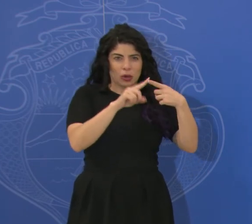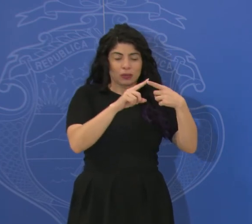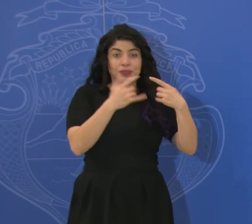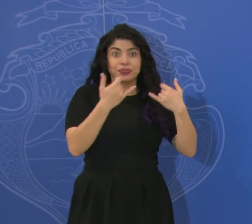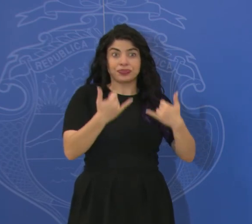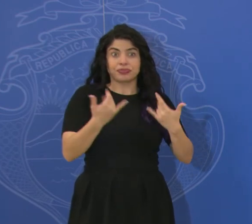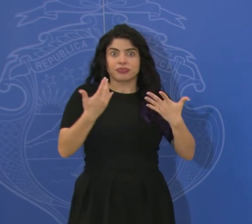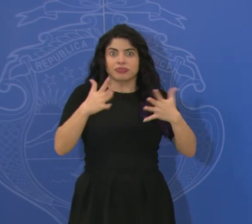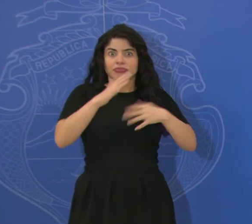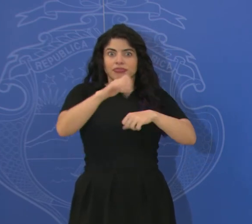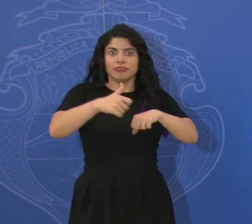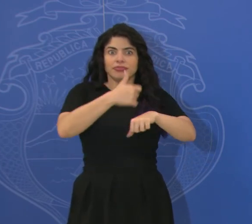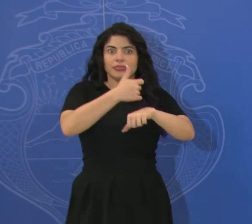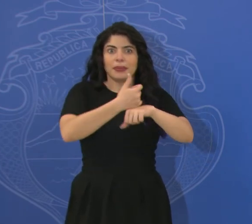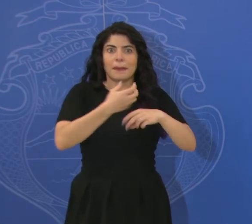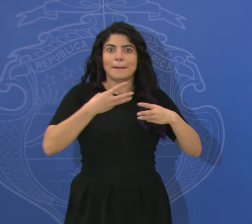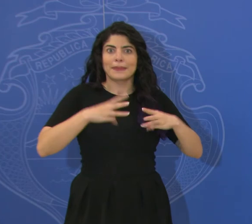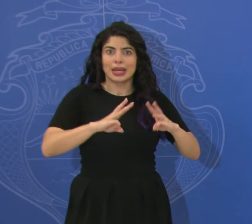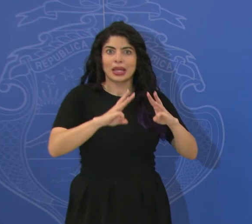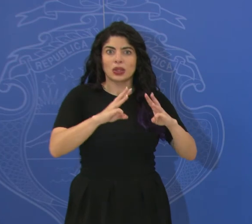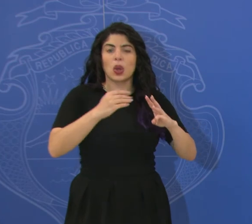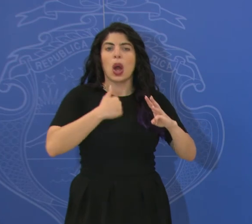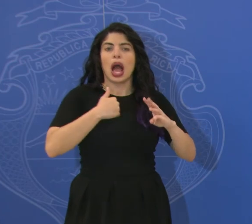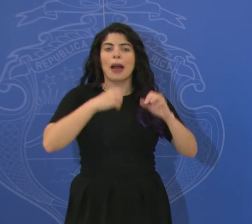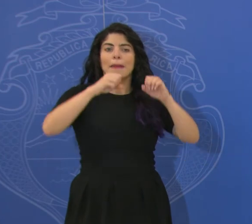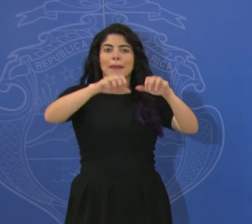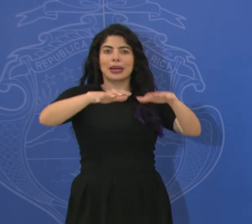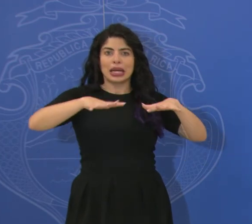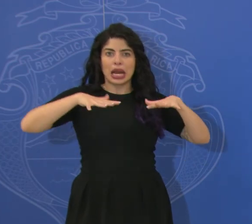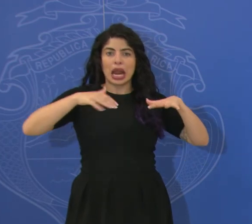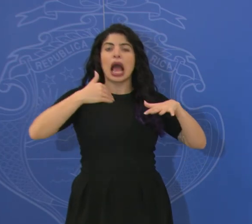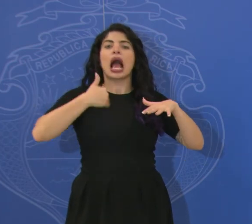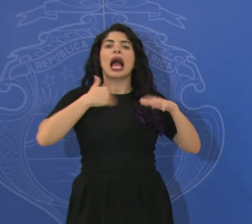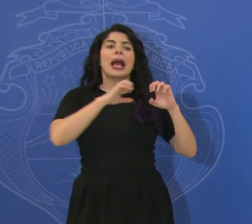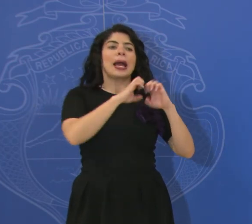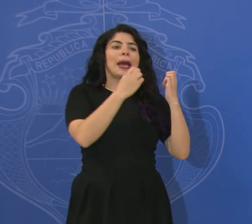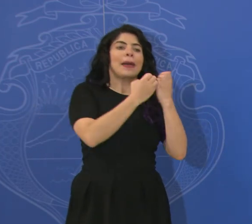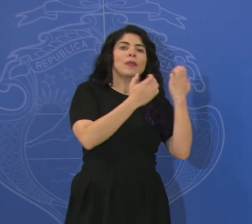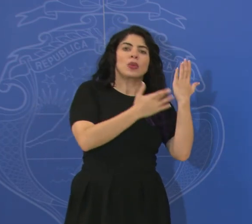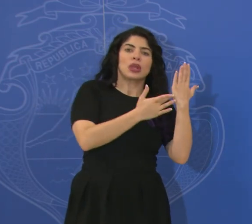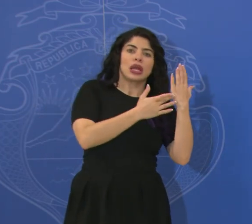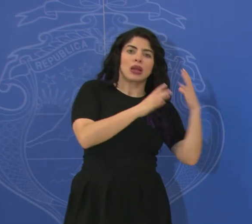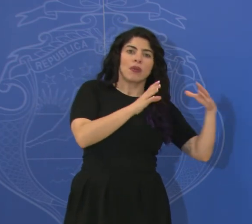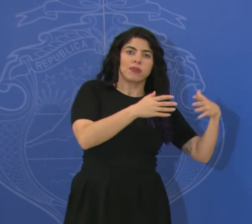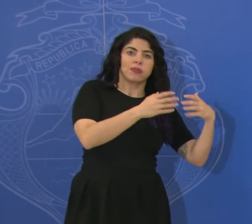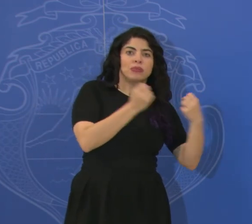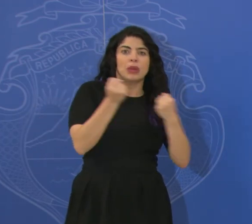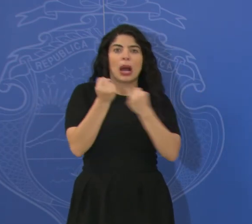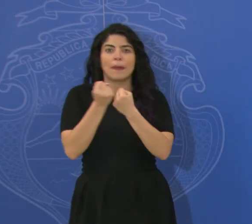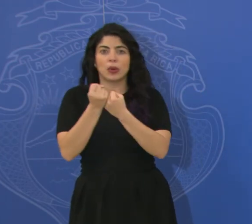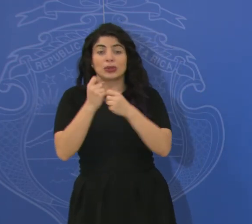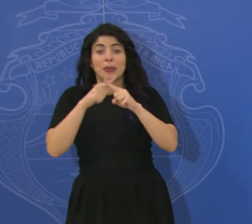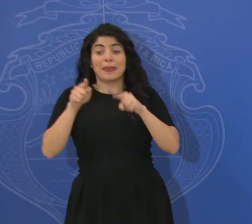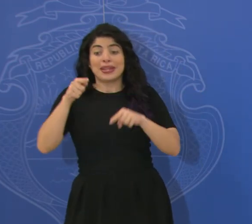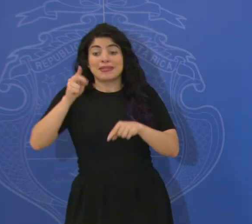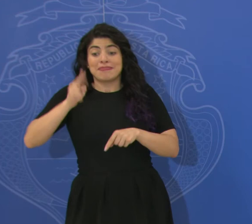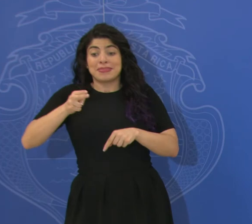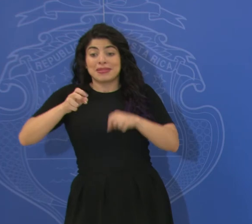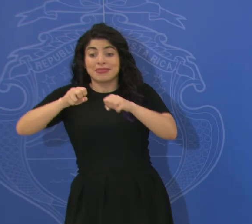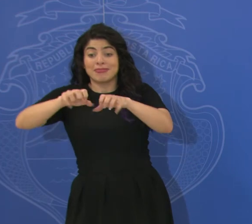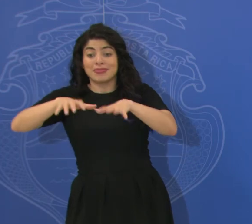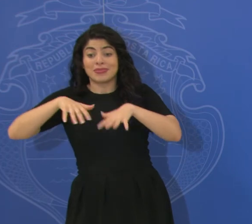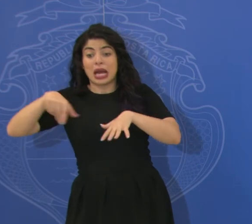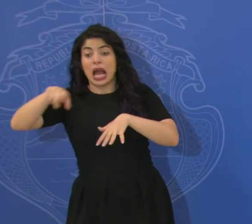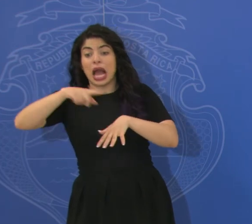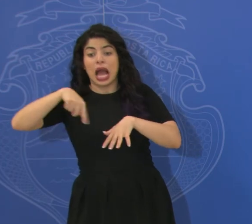ahora con una mecánica que tiene una plenaria, tiene equipos técnicos que apoyan el trabajo, pero es en la plenaria donde